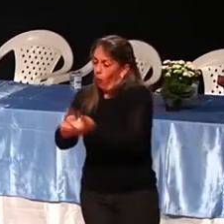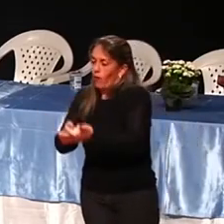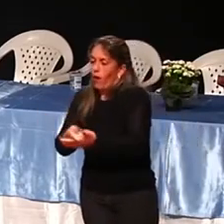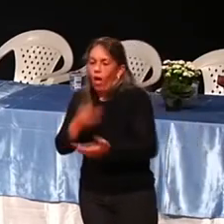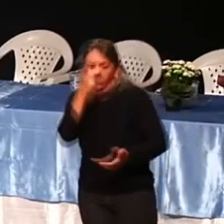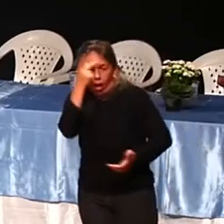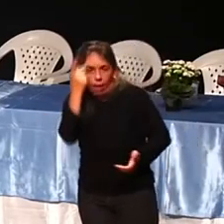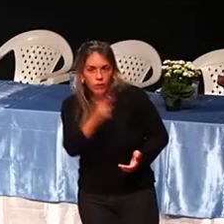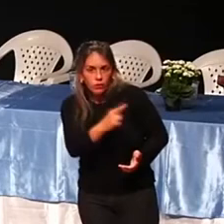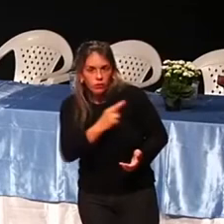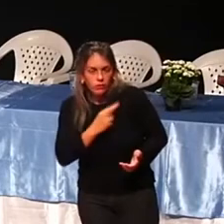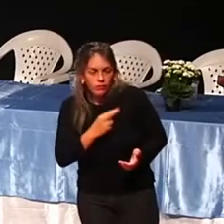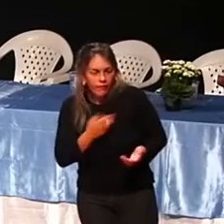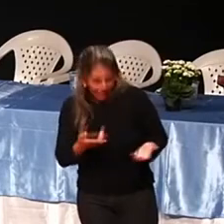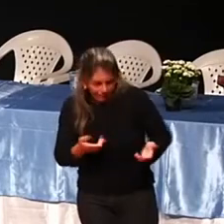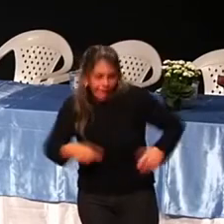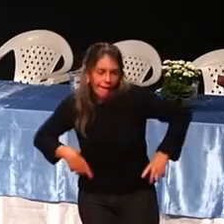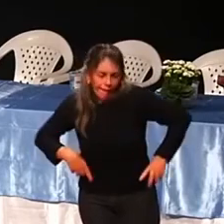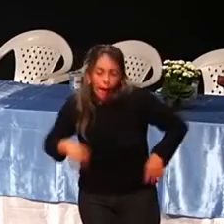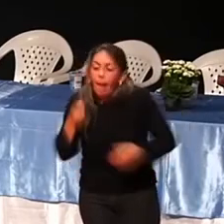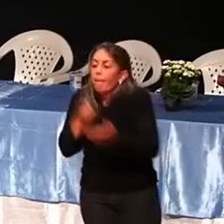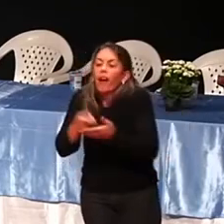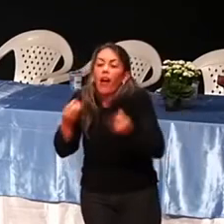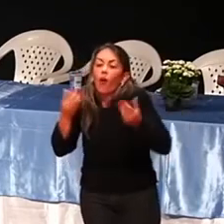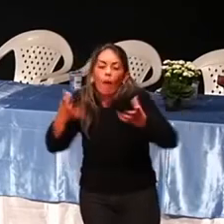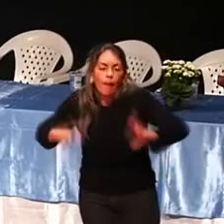Ela já coloca minhoca na sua cabeça.